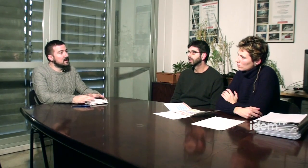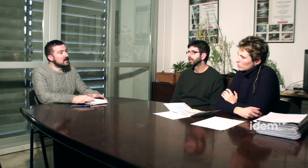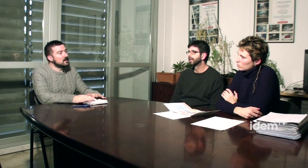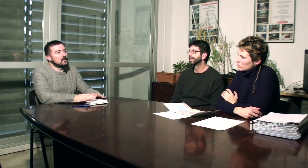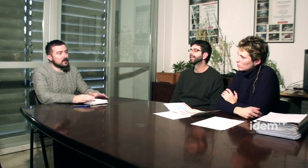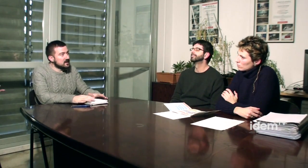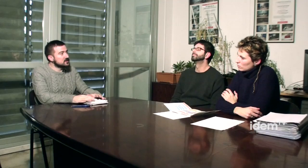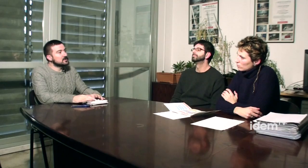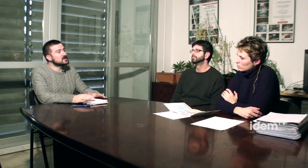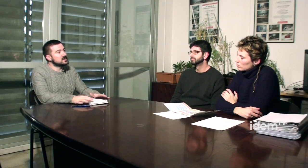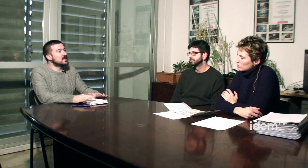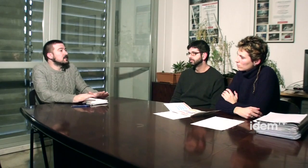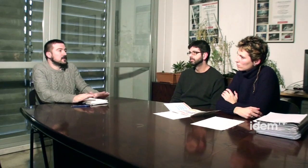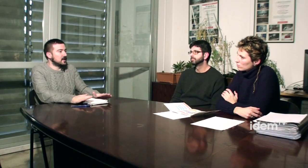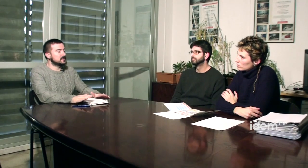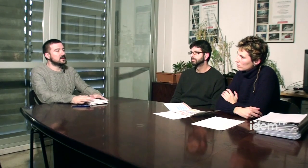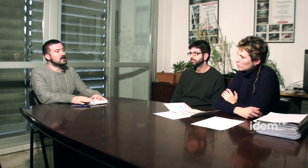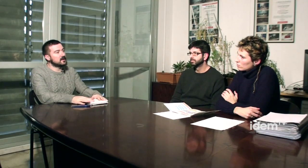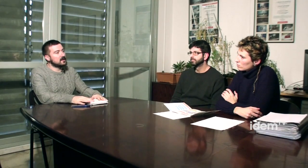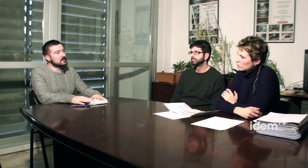reivindicació necessitat ja seria la darrera